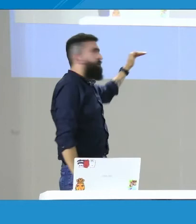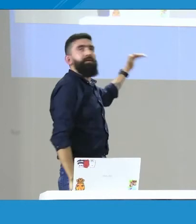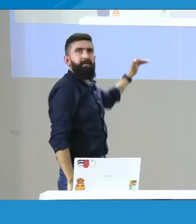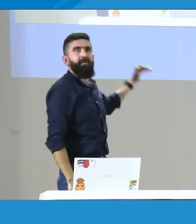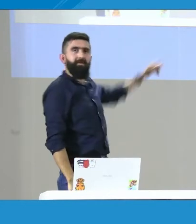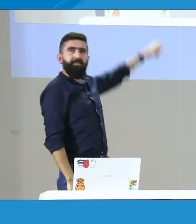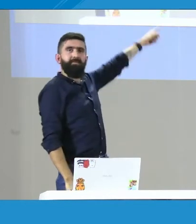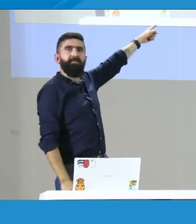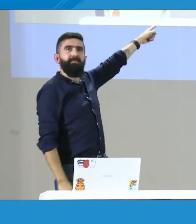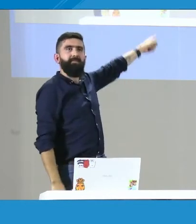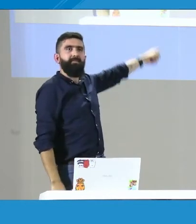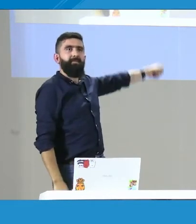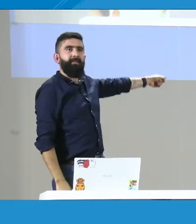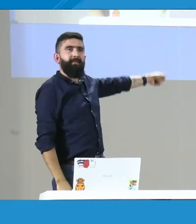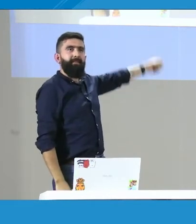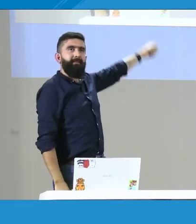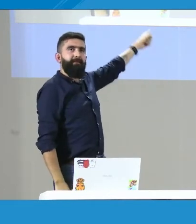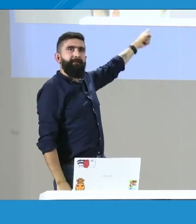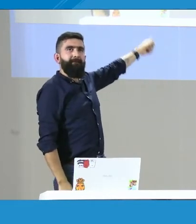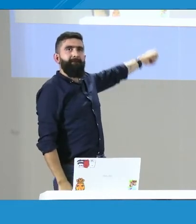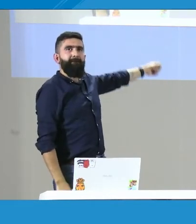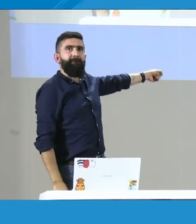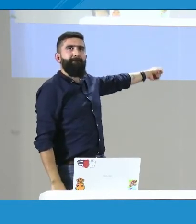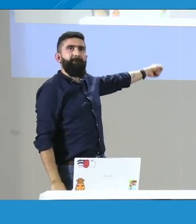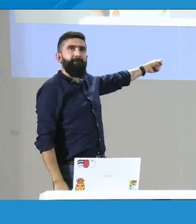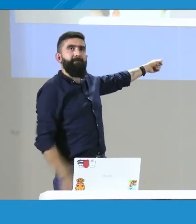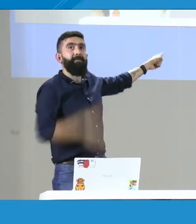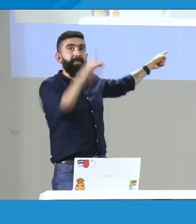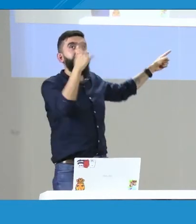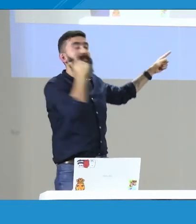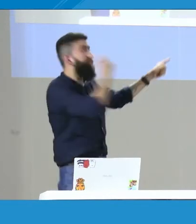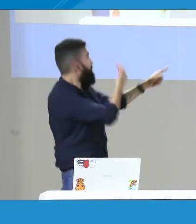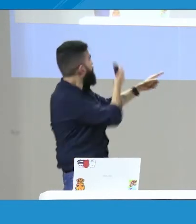respondiendo, asimismo, va saltando entre secciones dependiendo de su respuesta.